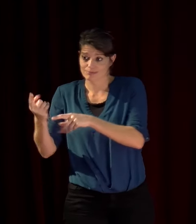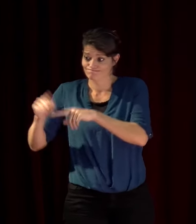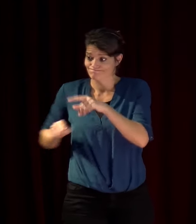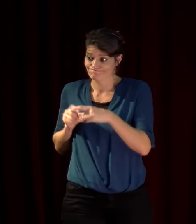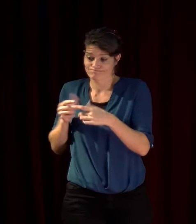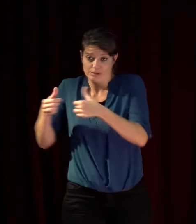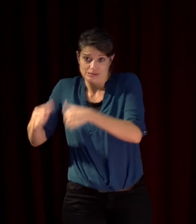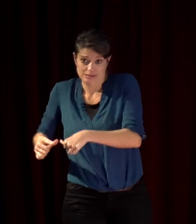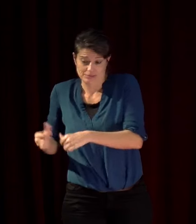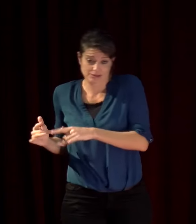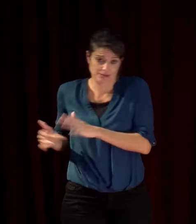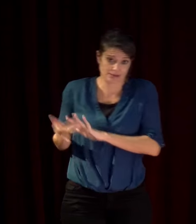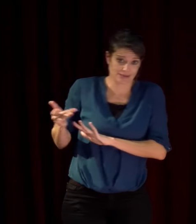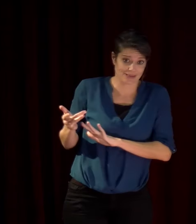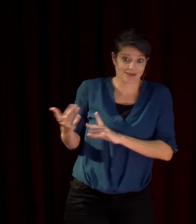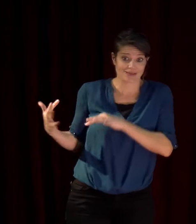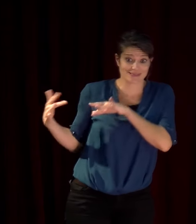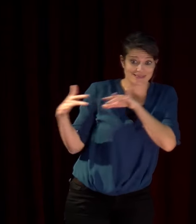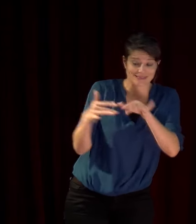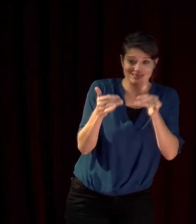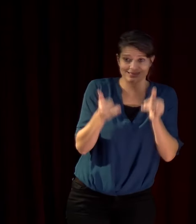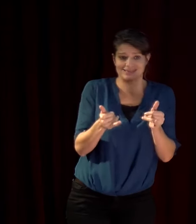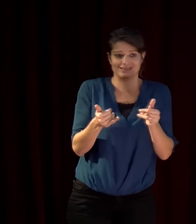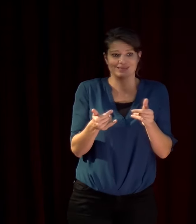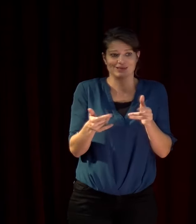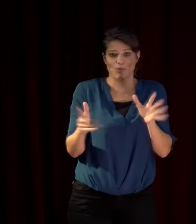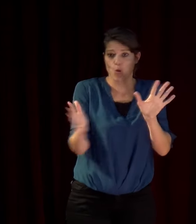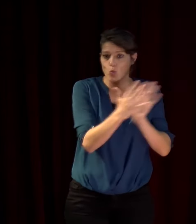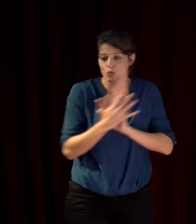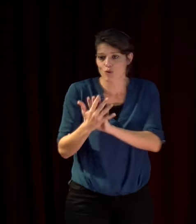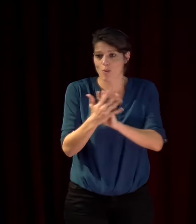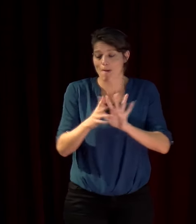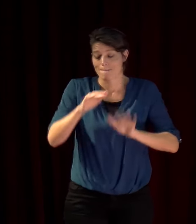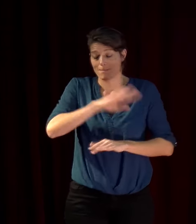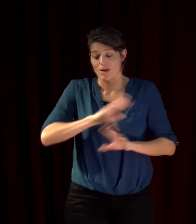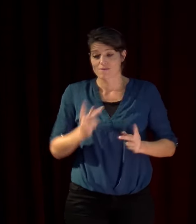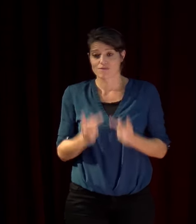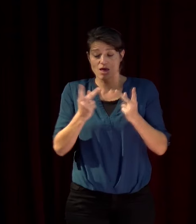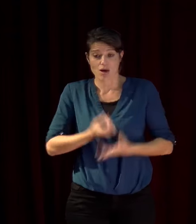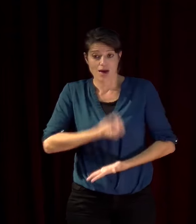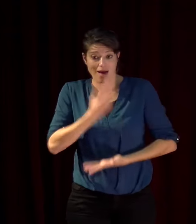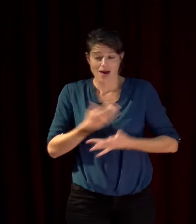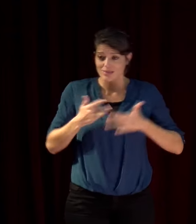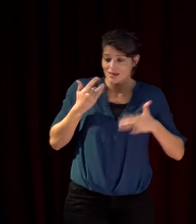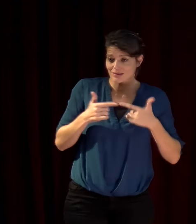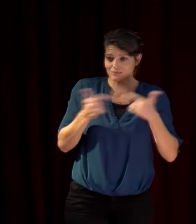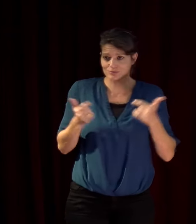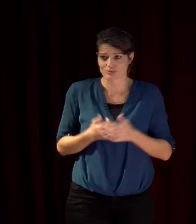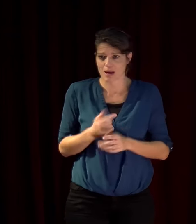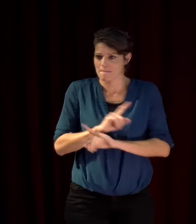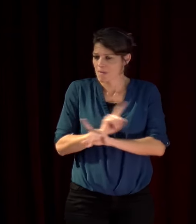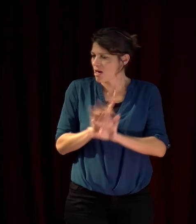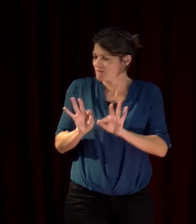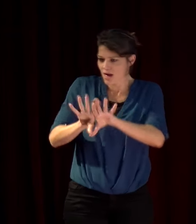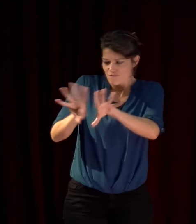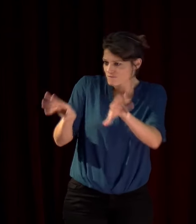'on se retrouve donc nous on se retrouve autour des valeurs de l'art et non pas du tout celles de la